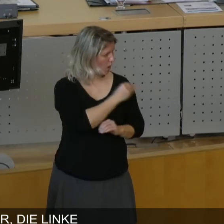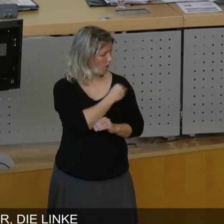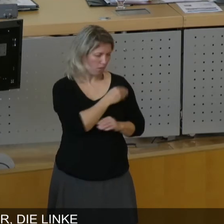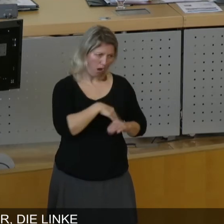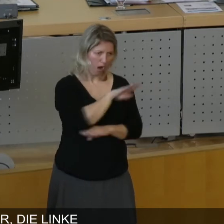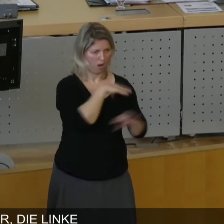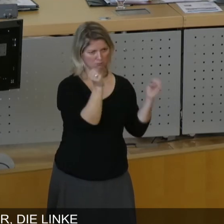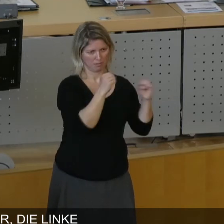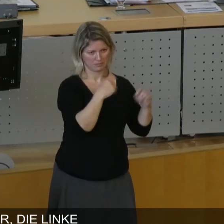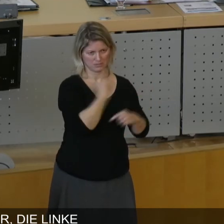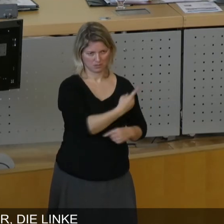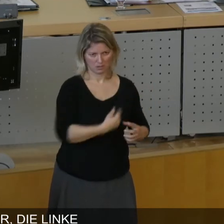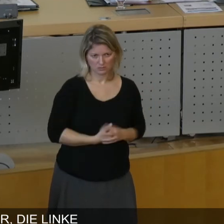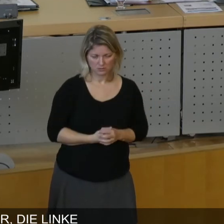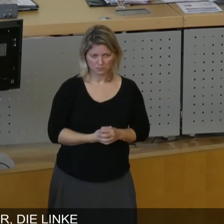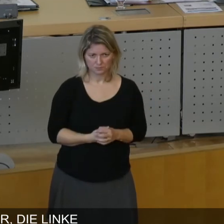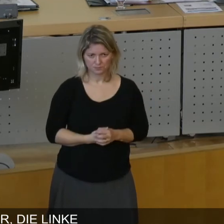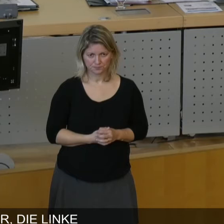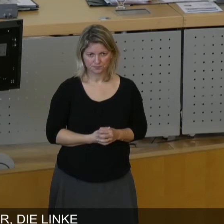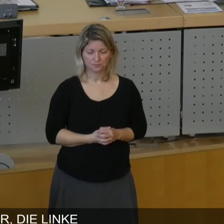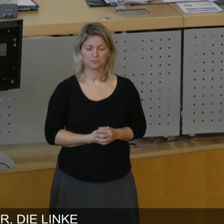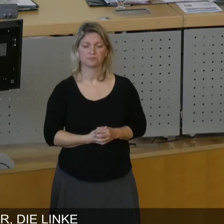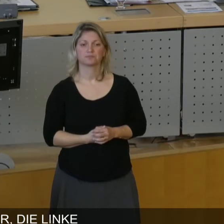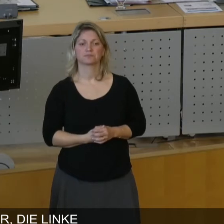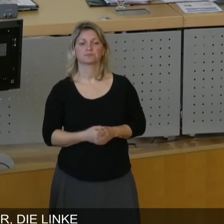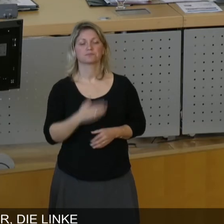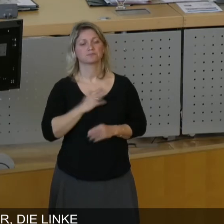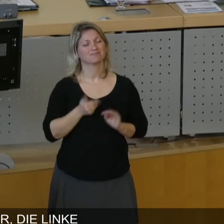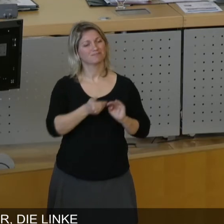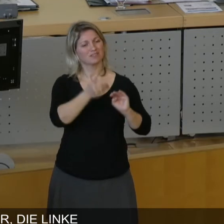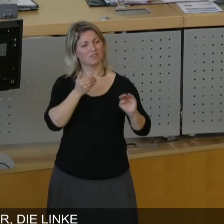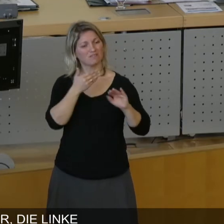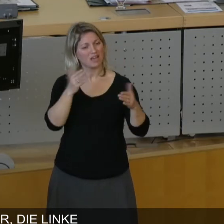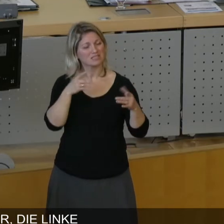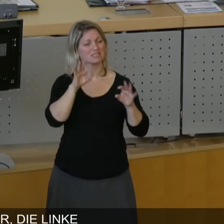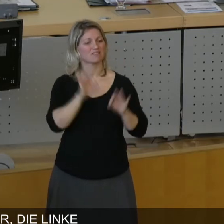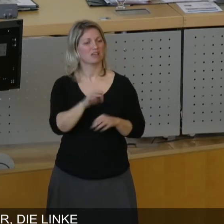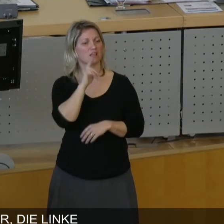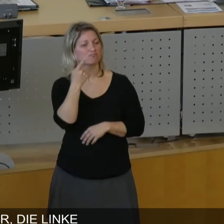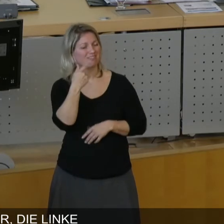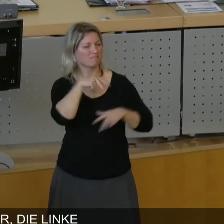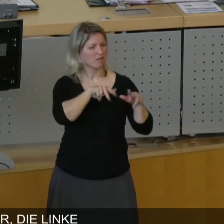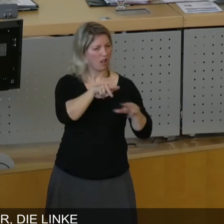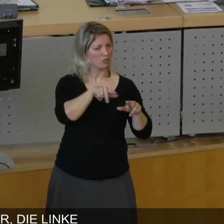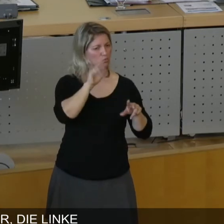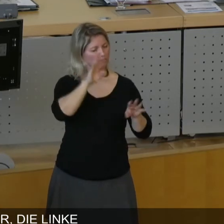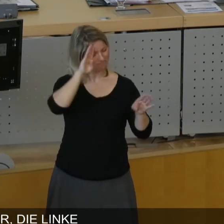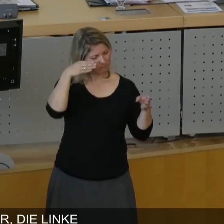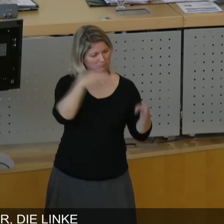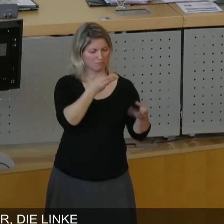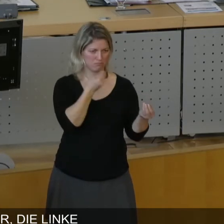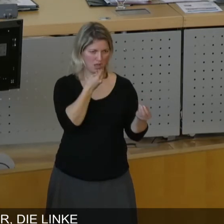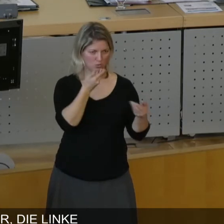Dem vorgeschaltet waren intensive Beratungen mit seitens der Verwaltung, wo wir auch mit der